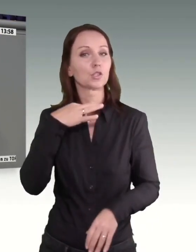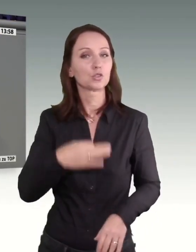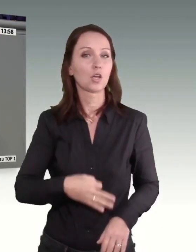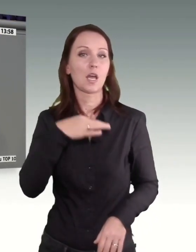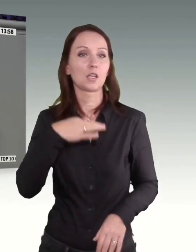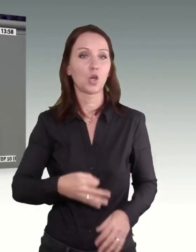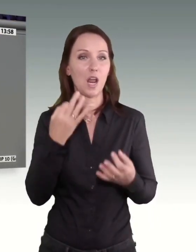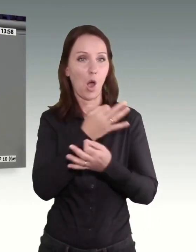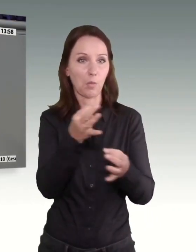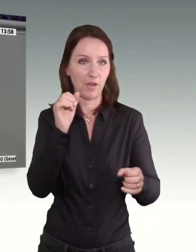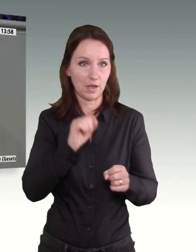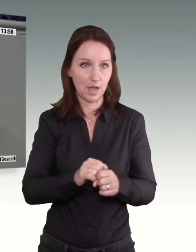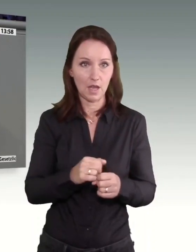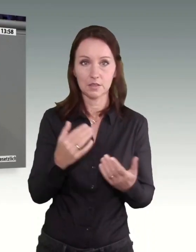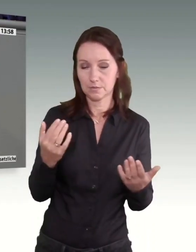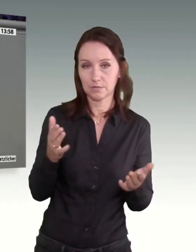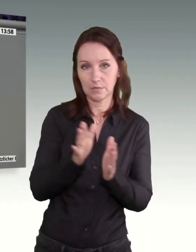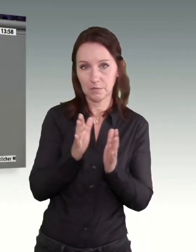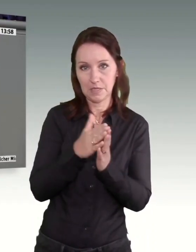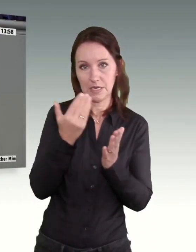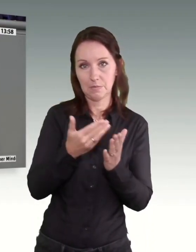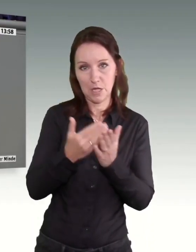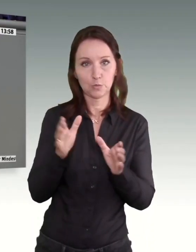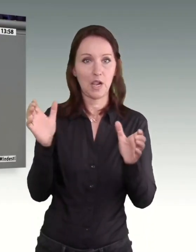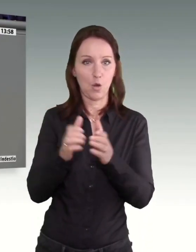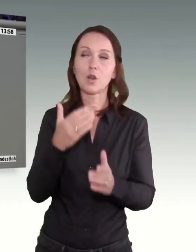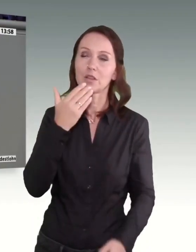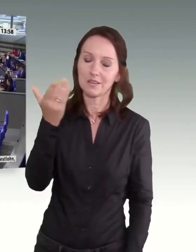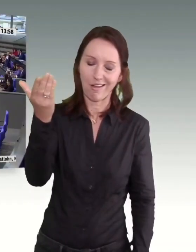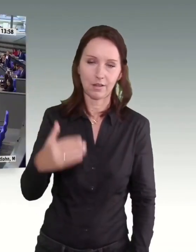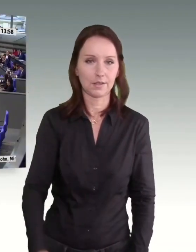ansehen. Nehmen Sie sich ein Beispiel einer Union. Danke.